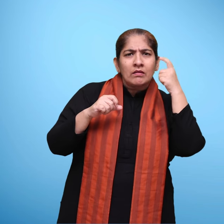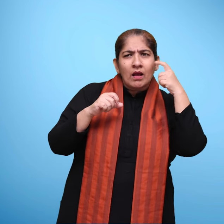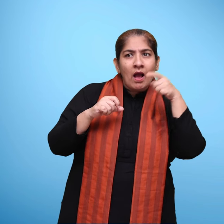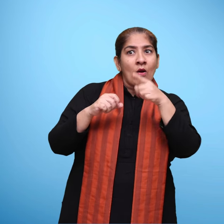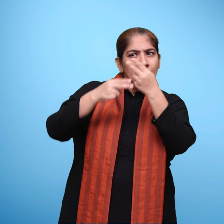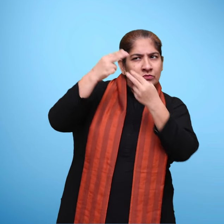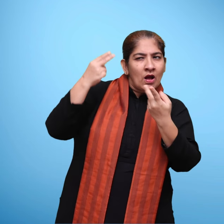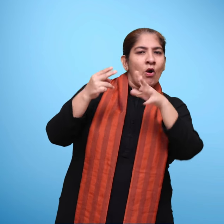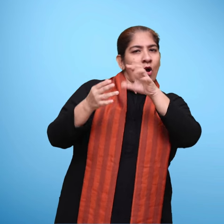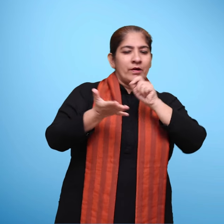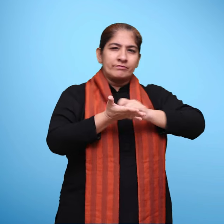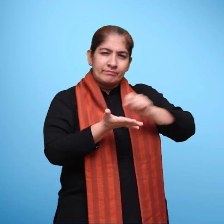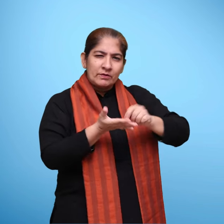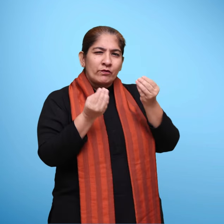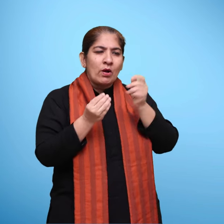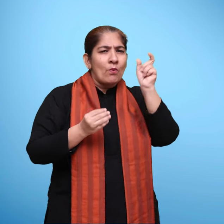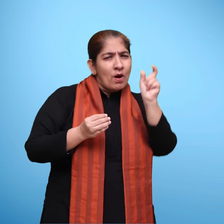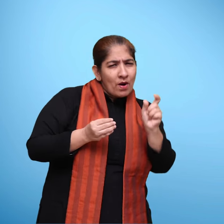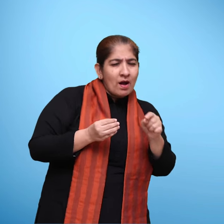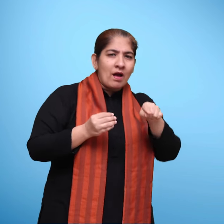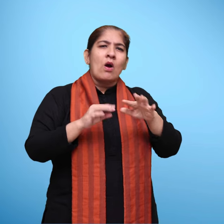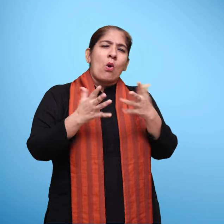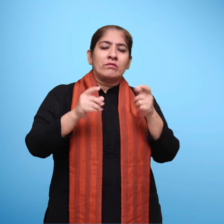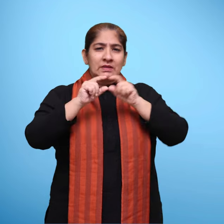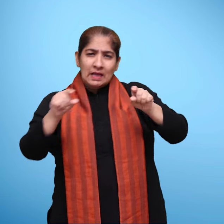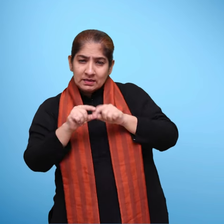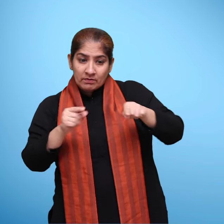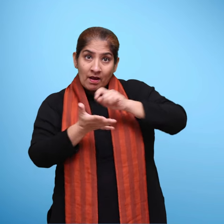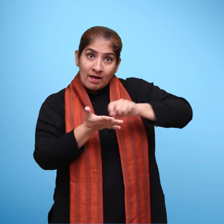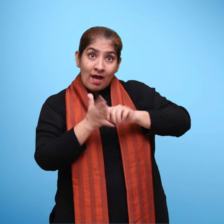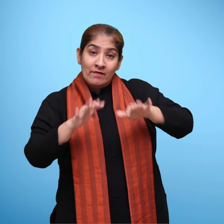बच्चे शब्द और धीरे-धीरे वाख्य लिखना आरंभ करते हैं।